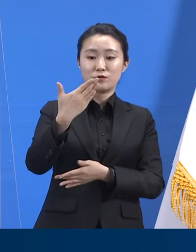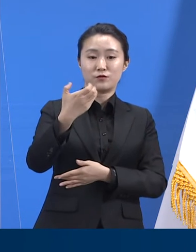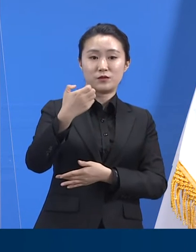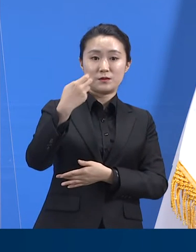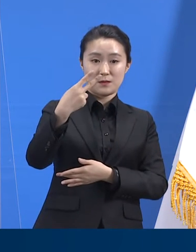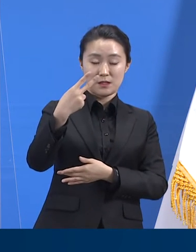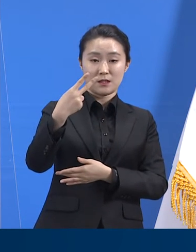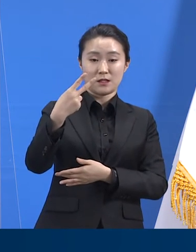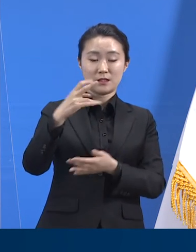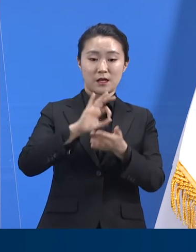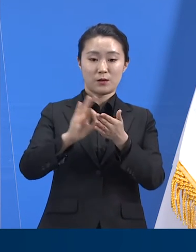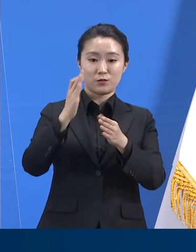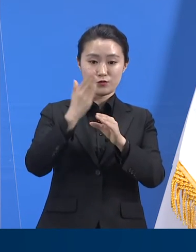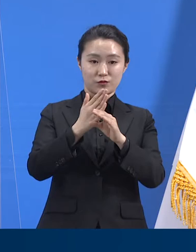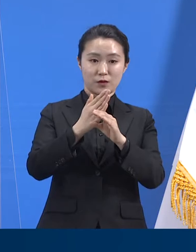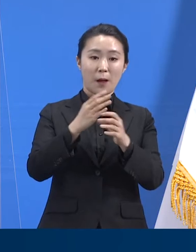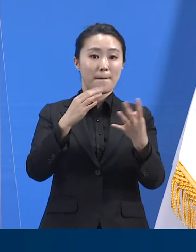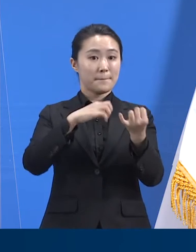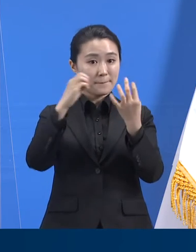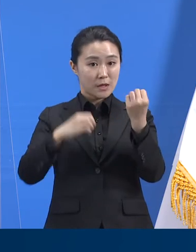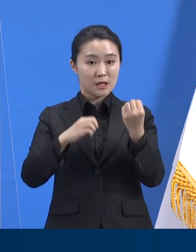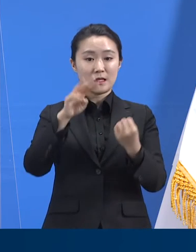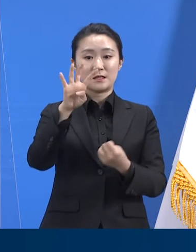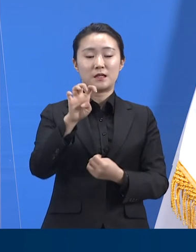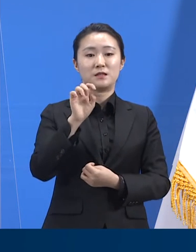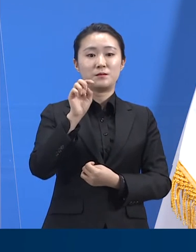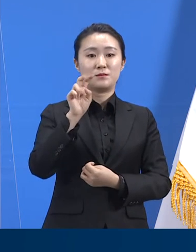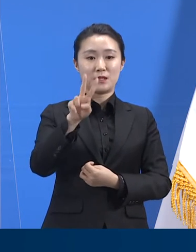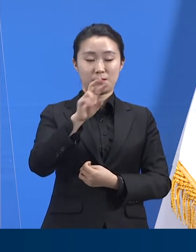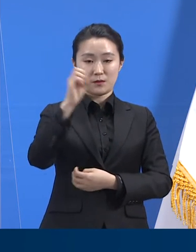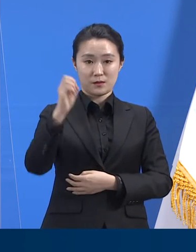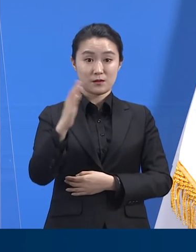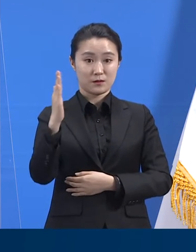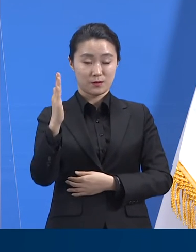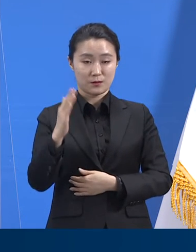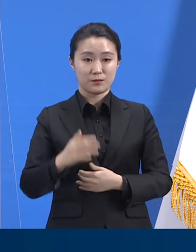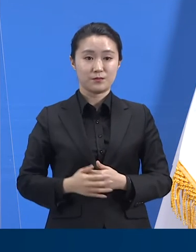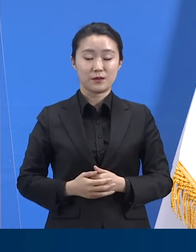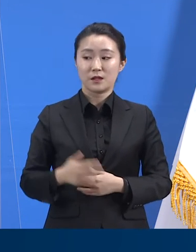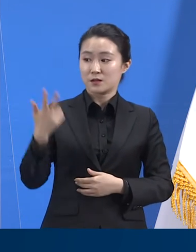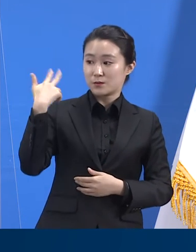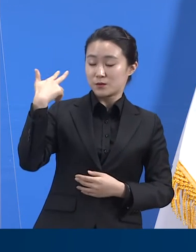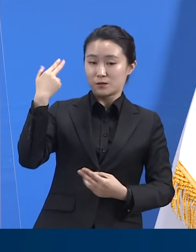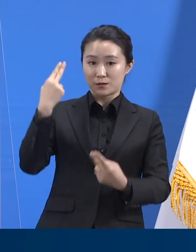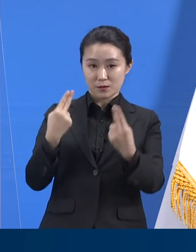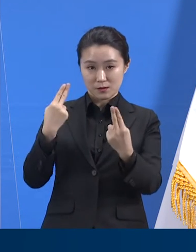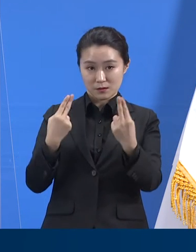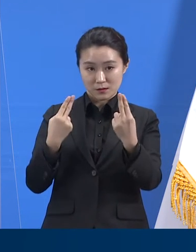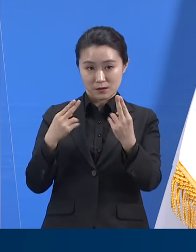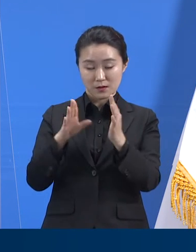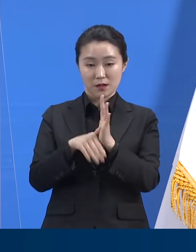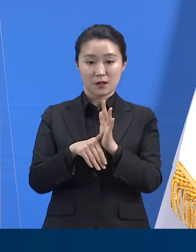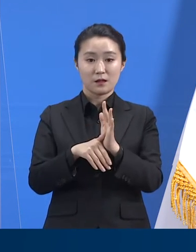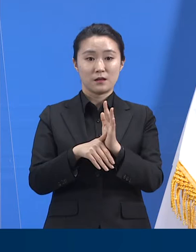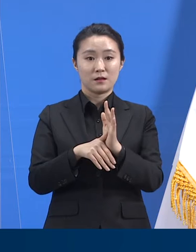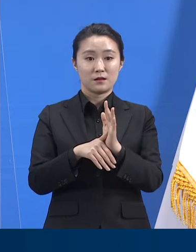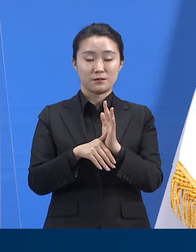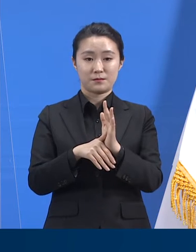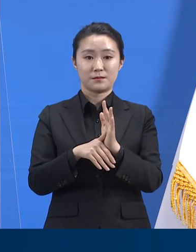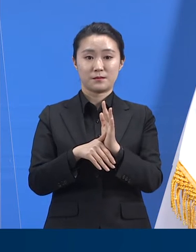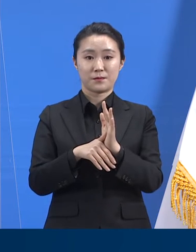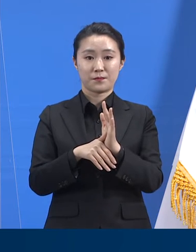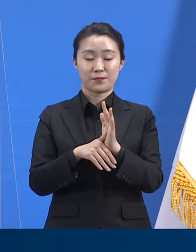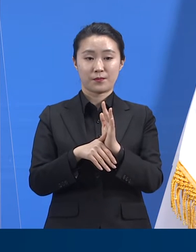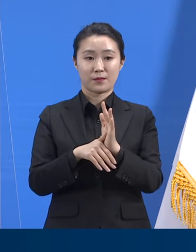가동률은 45.1%입니다. 일주일 전인 4월 19일 20시 기준 30.0% 대비